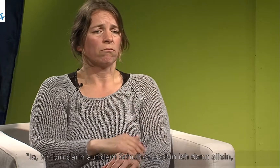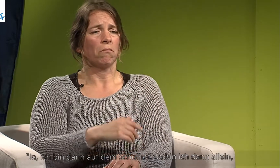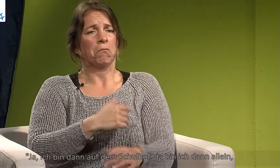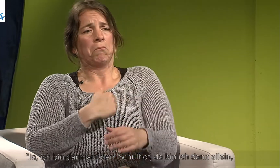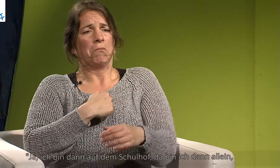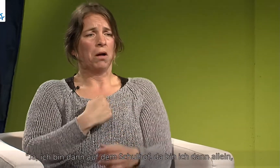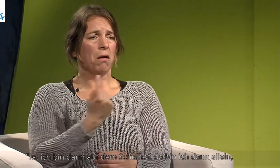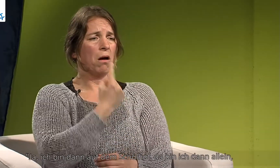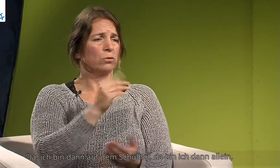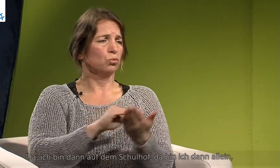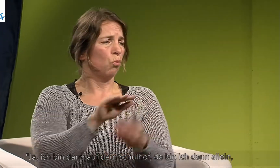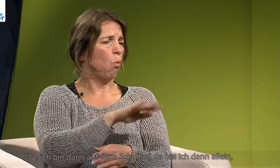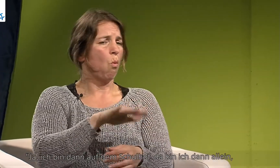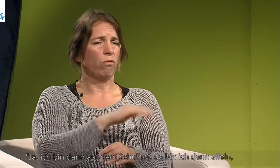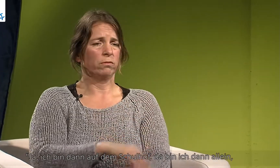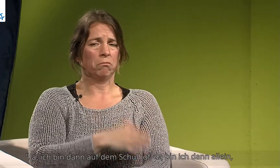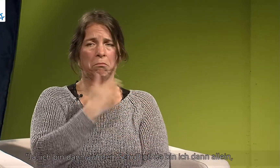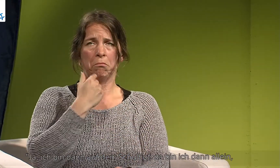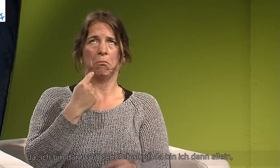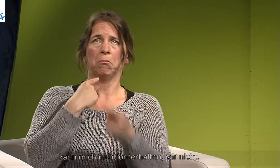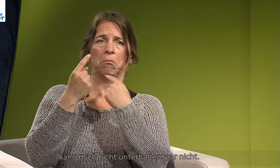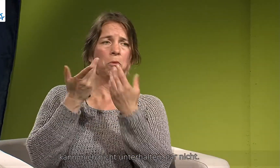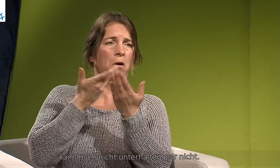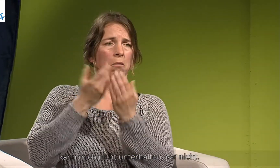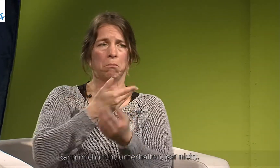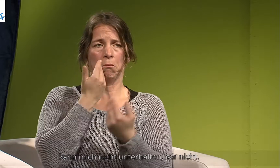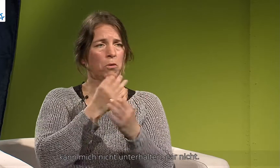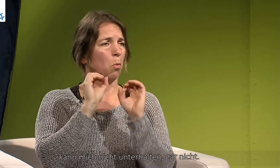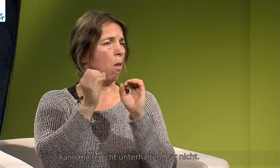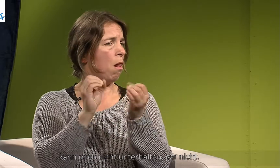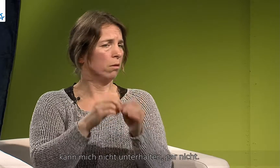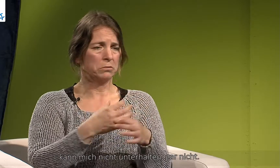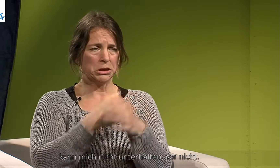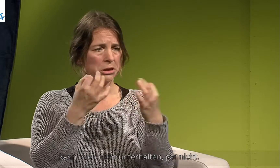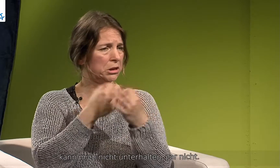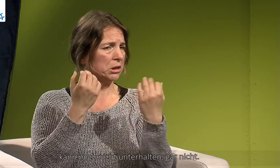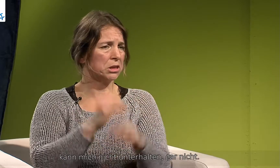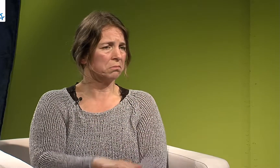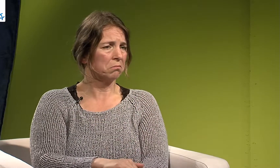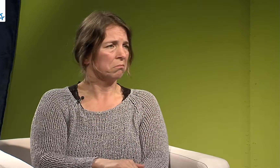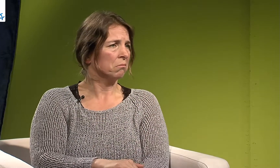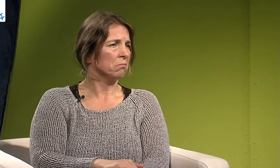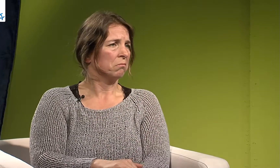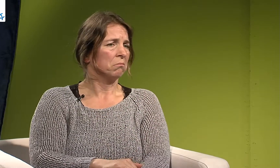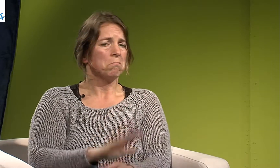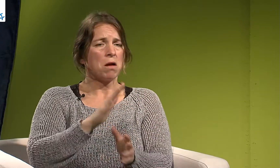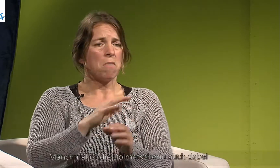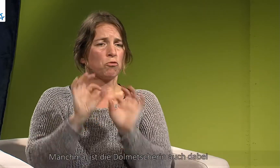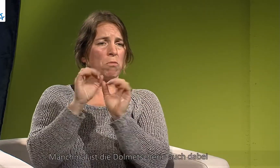ja, ich bin dann auf dem Schulhof, da bin ich dann allein, kann mich nicht unterhalten, gar nicht. Und ja, manchmal ist die